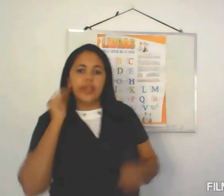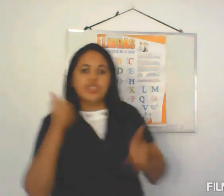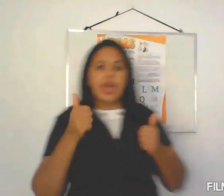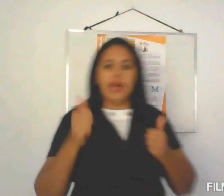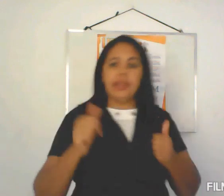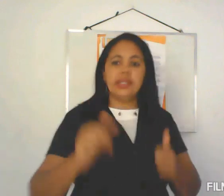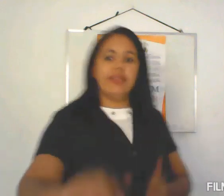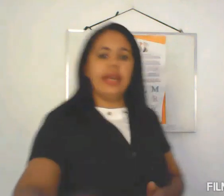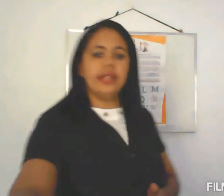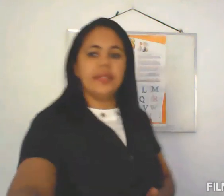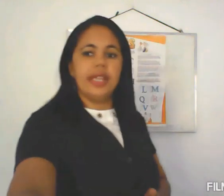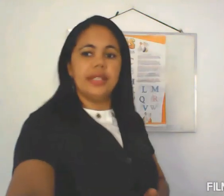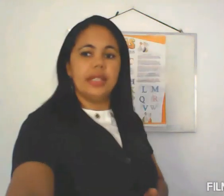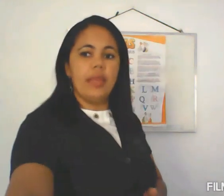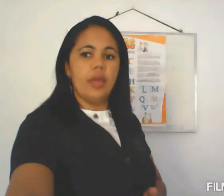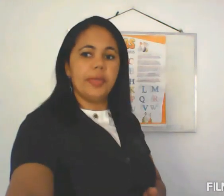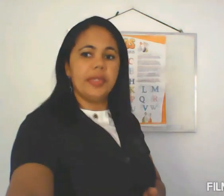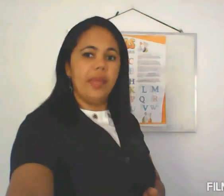Tchau, assista várias vezes. Até a próxima semana.